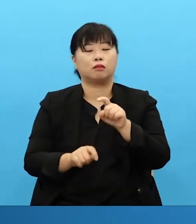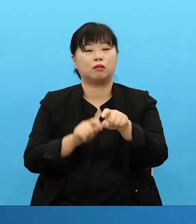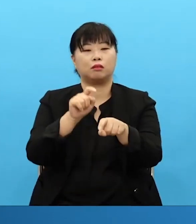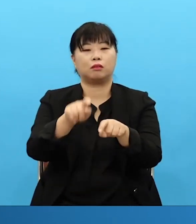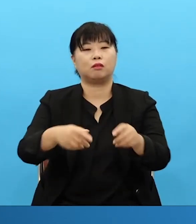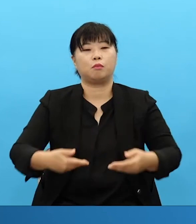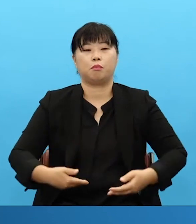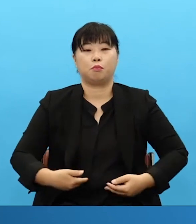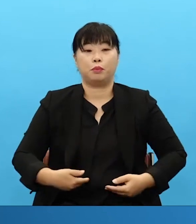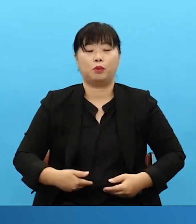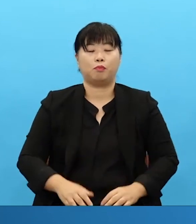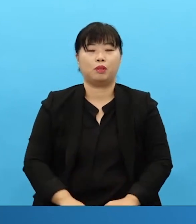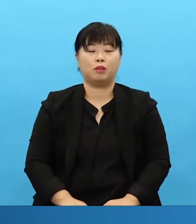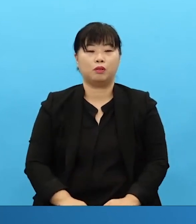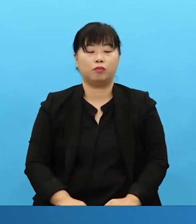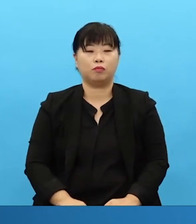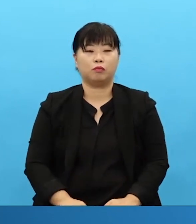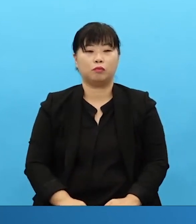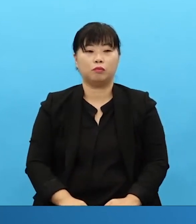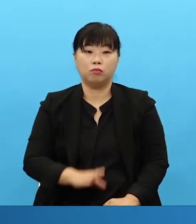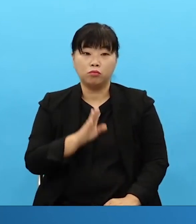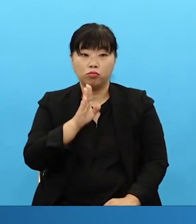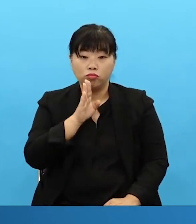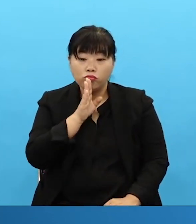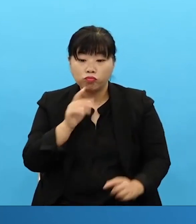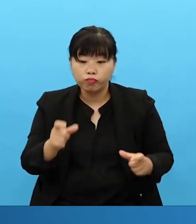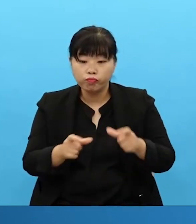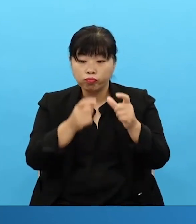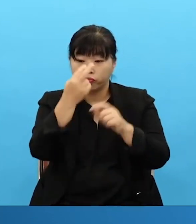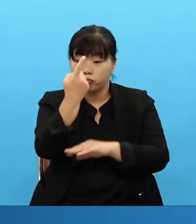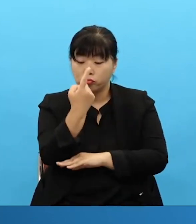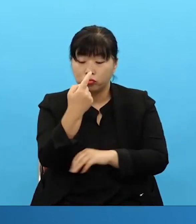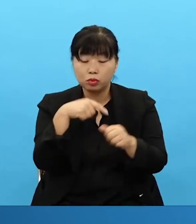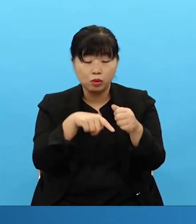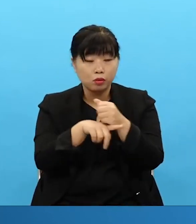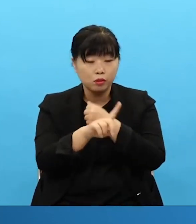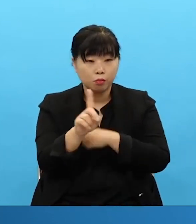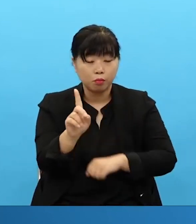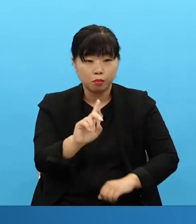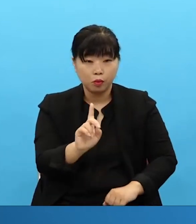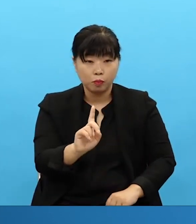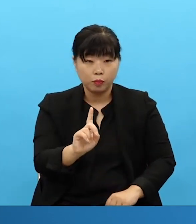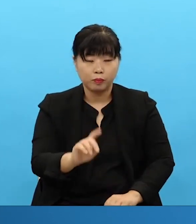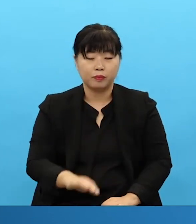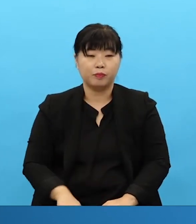실제망대는 뭡니까? what is this actual partizan? 여러분이 사람을 살릴 수밖에 없는